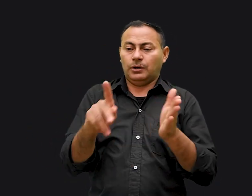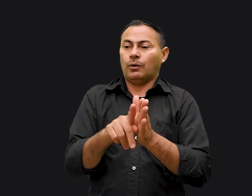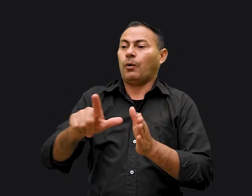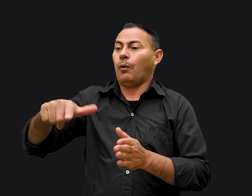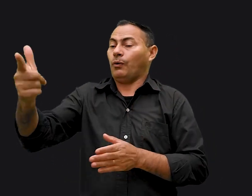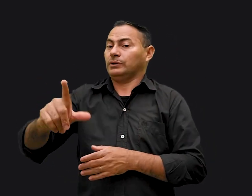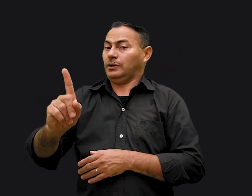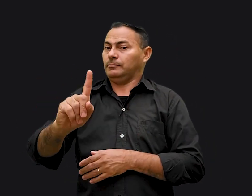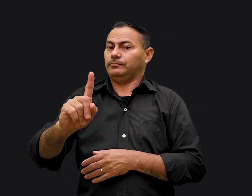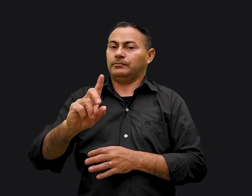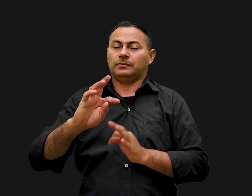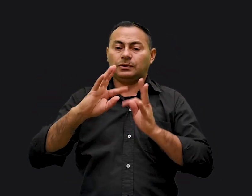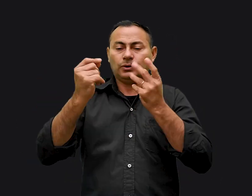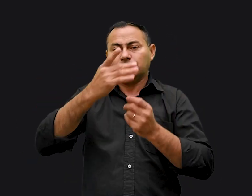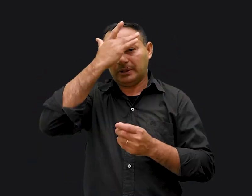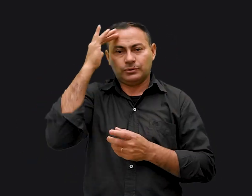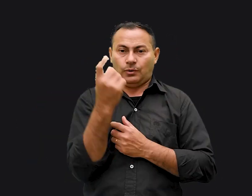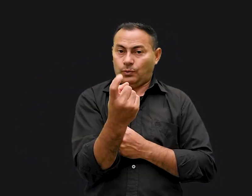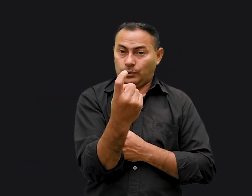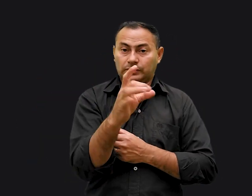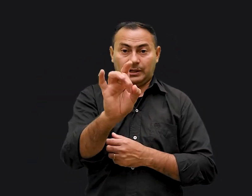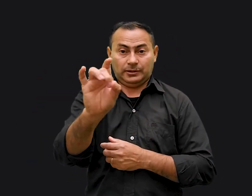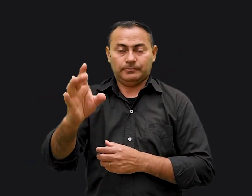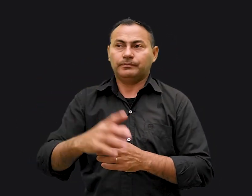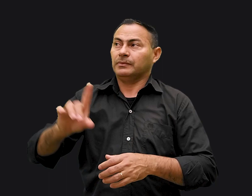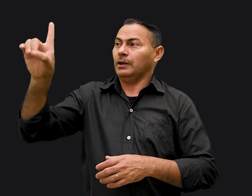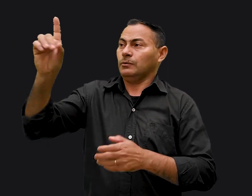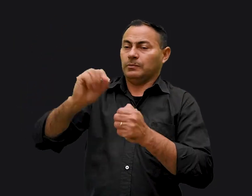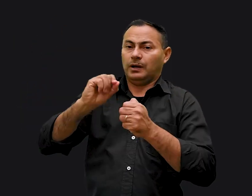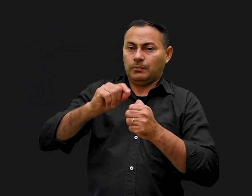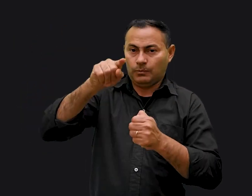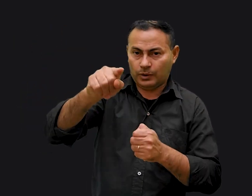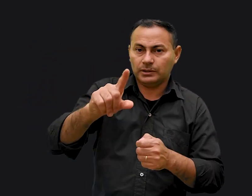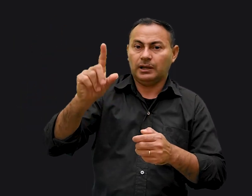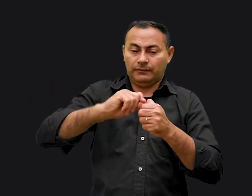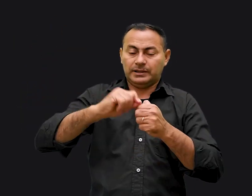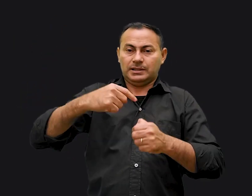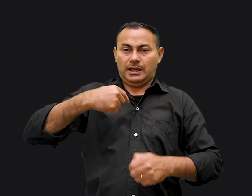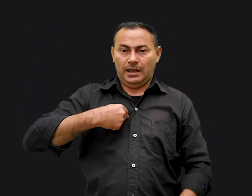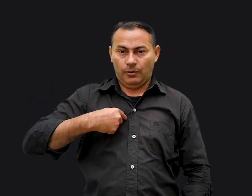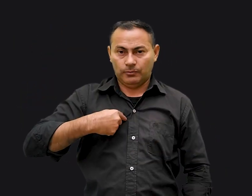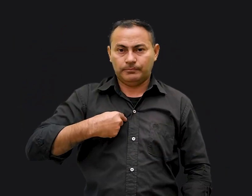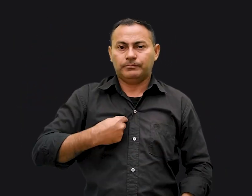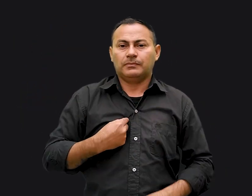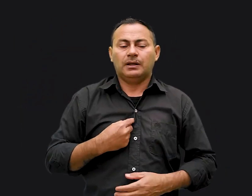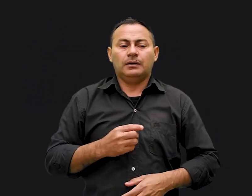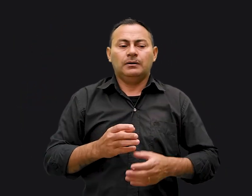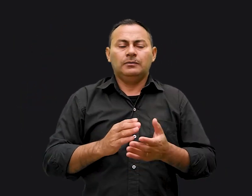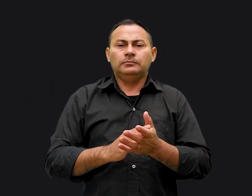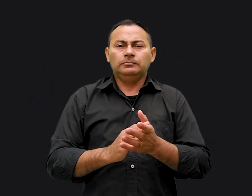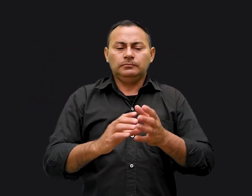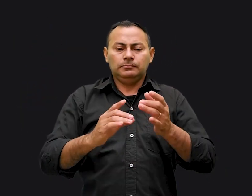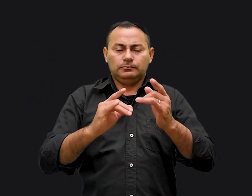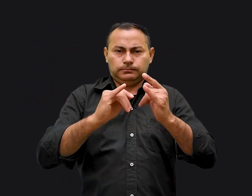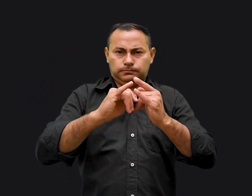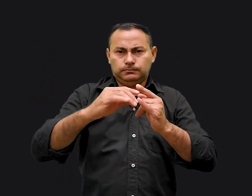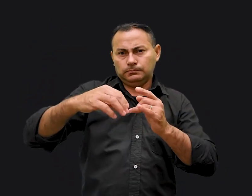com os outros Somos todos indivíduos únicos Quando Deus fez você e quando ele me fez Ele jogou fora o padrão ou